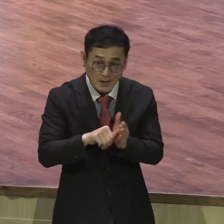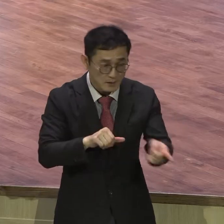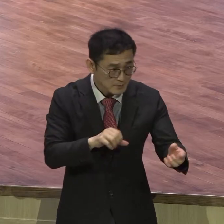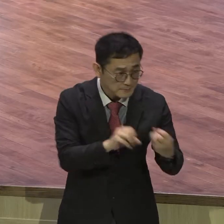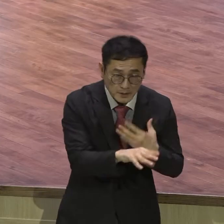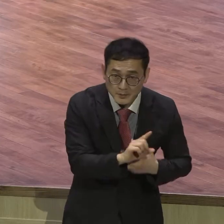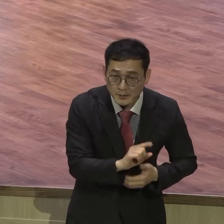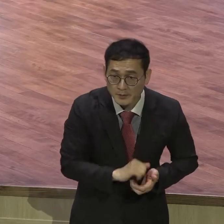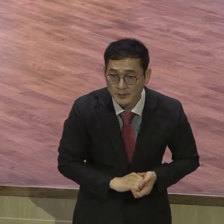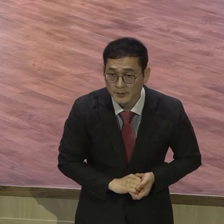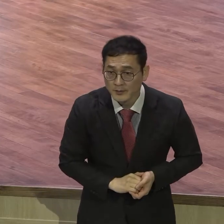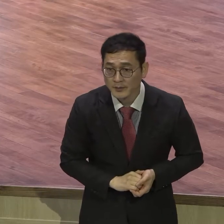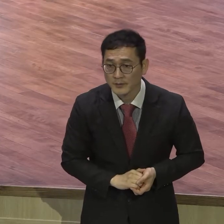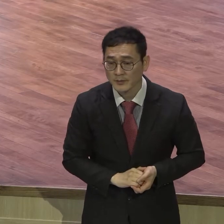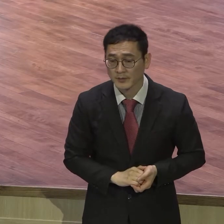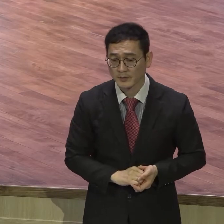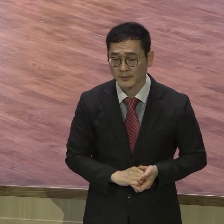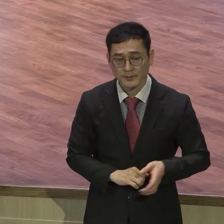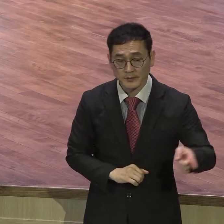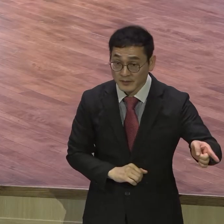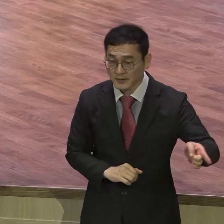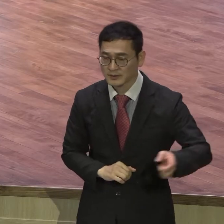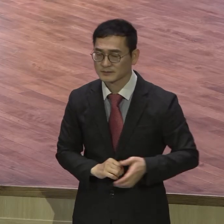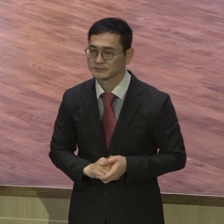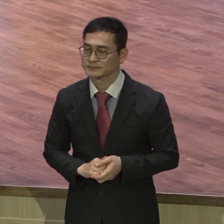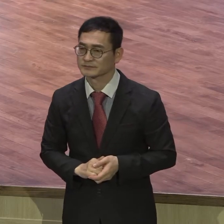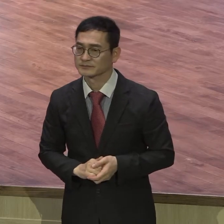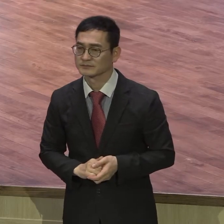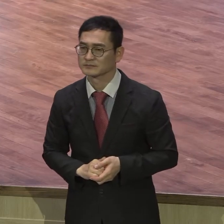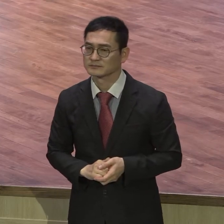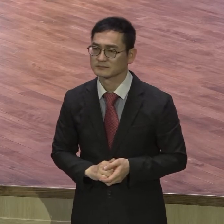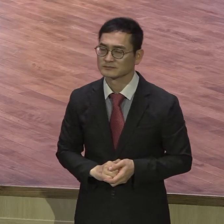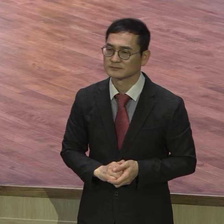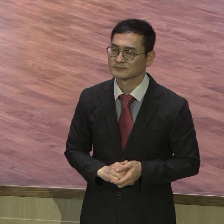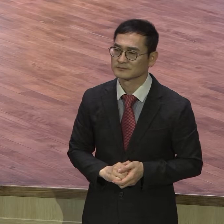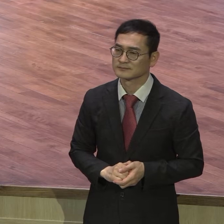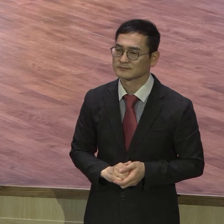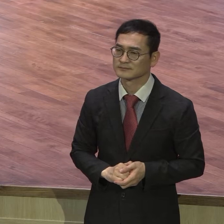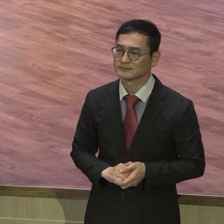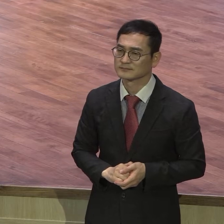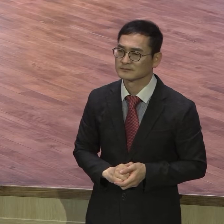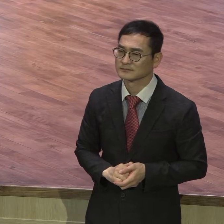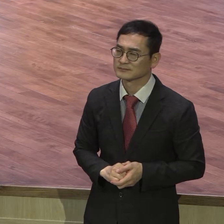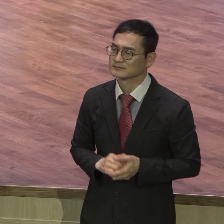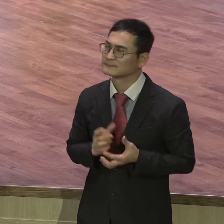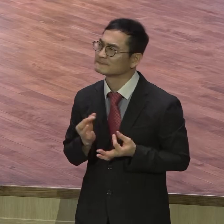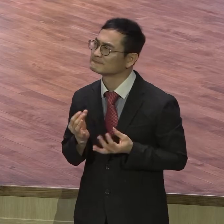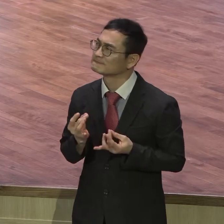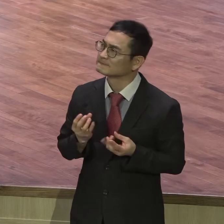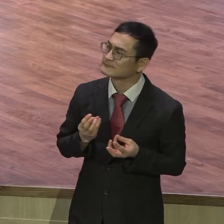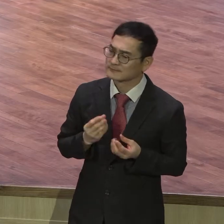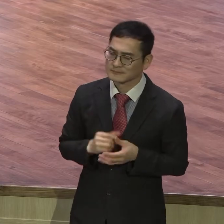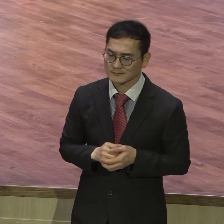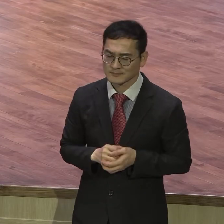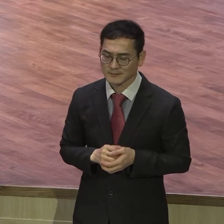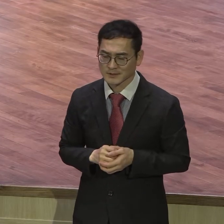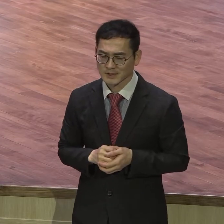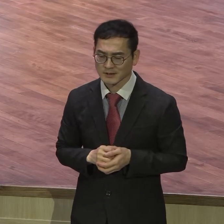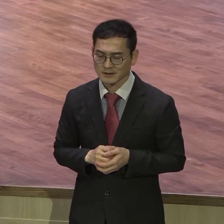이들은 머릿속에 하나님의 약속보다도 자신들의 이성이 더 크게 자리를 잡고